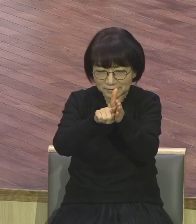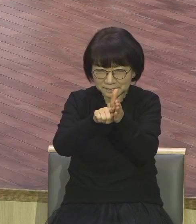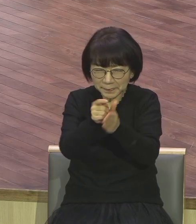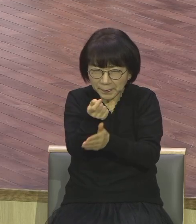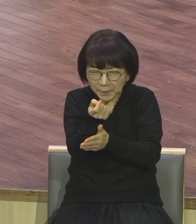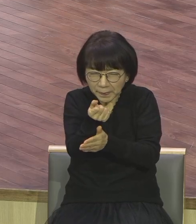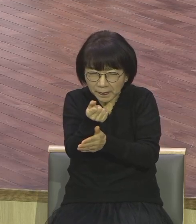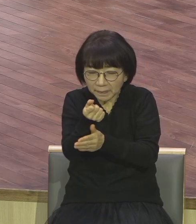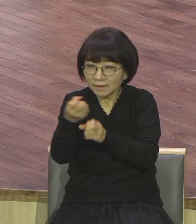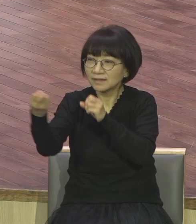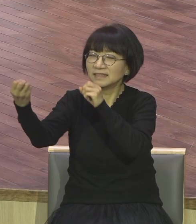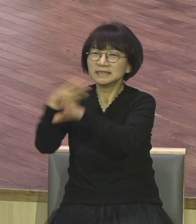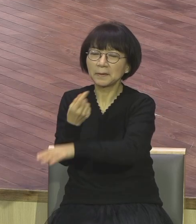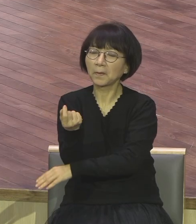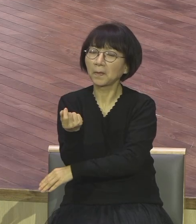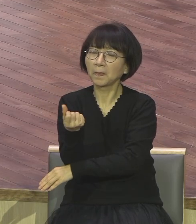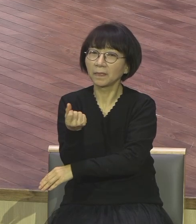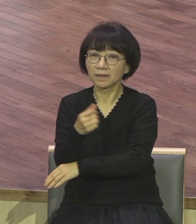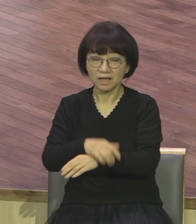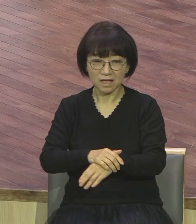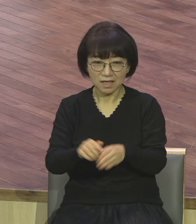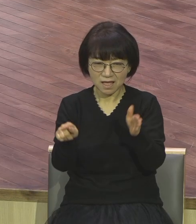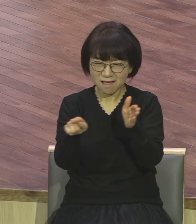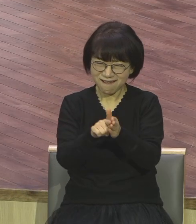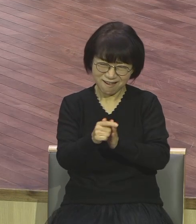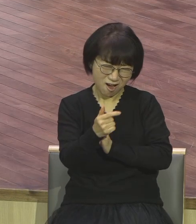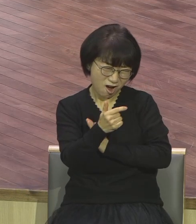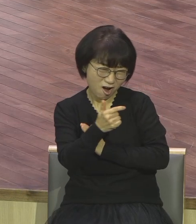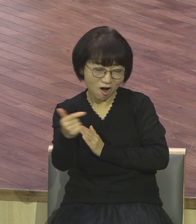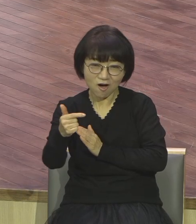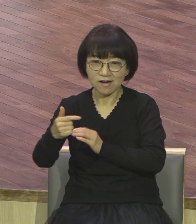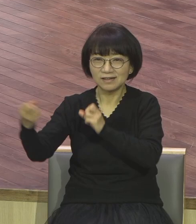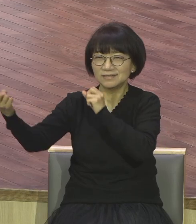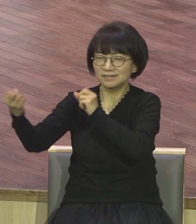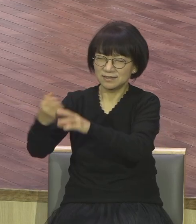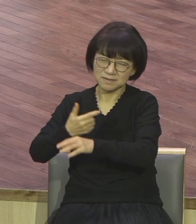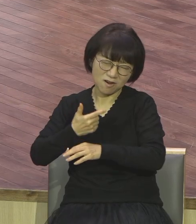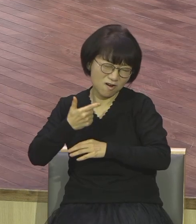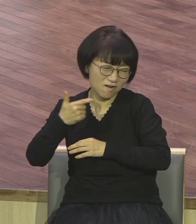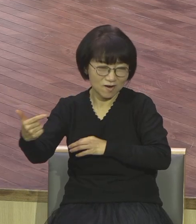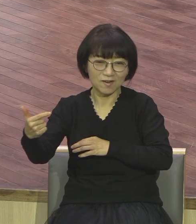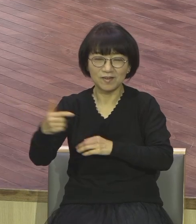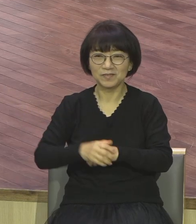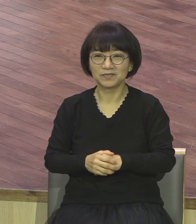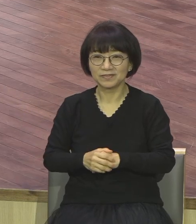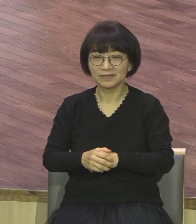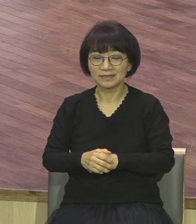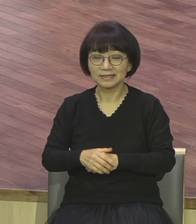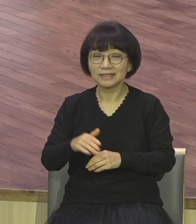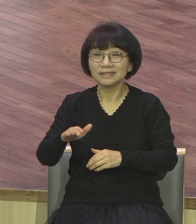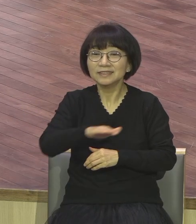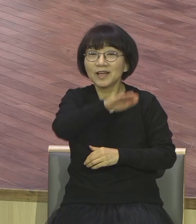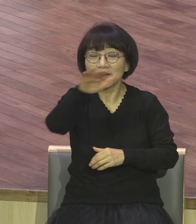그래서 변명하지 말고 이유되지 마세요. 지금 여러분의 환경은 여러분 믿음의 크기 그대로 응답된 거예요.